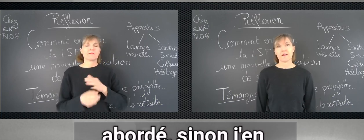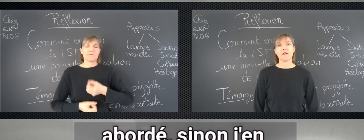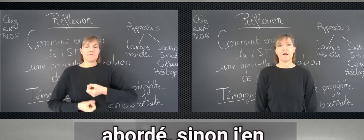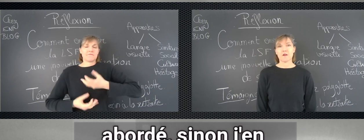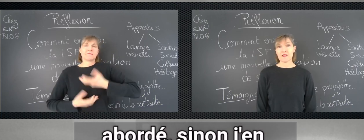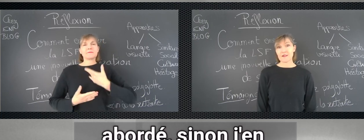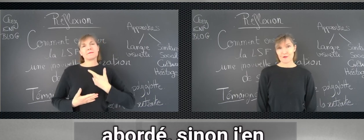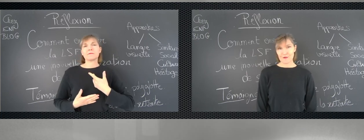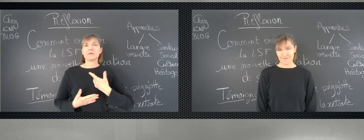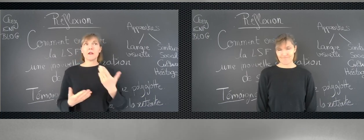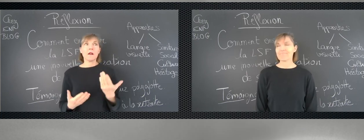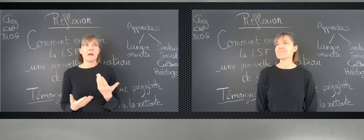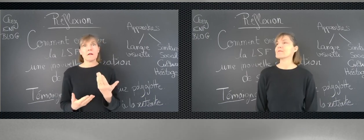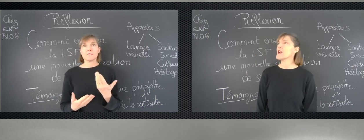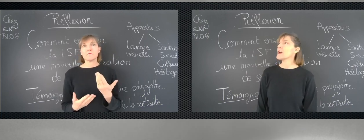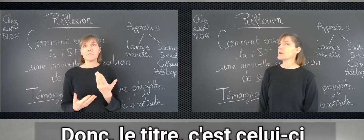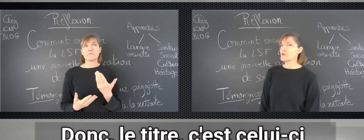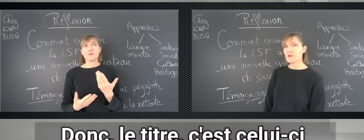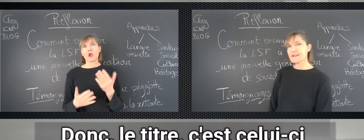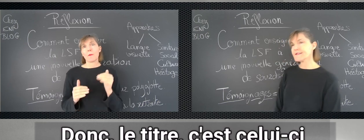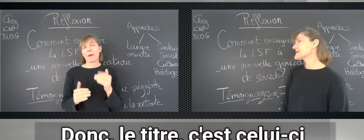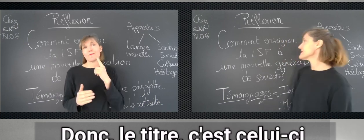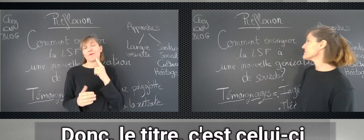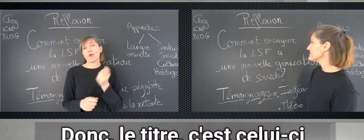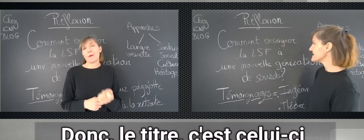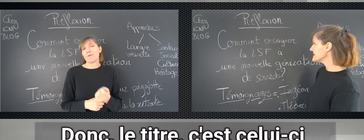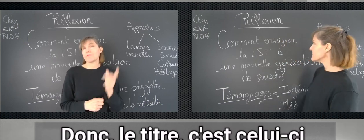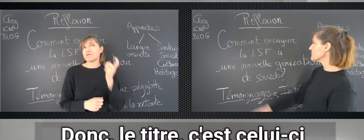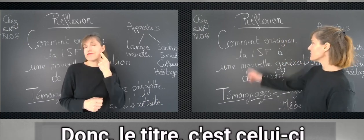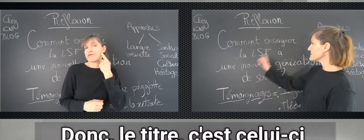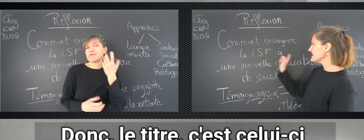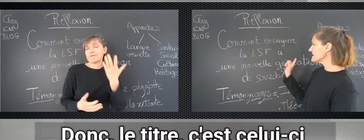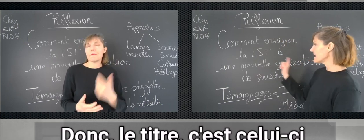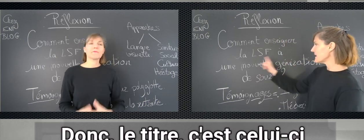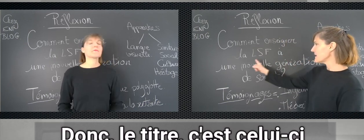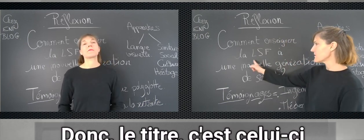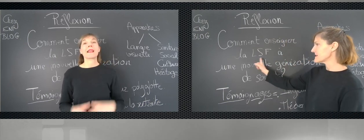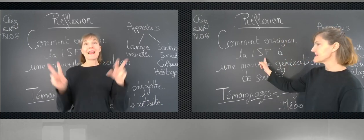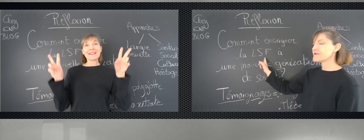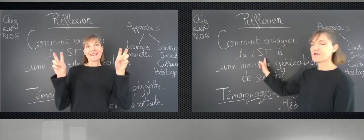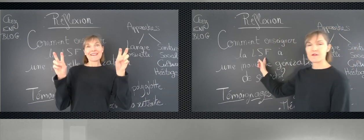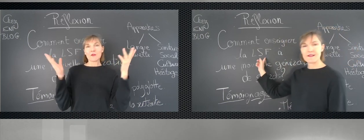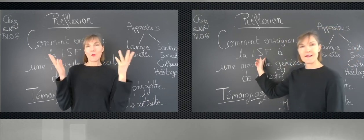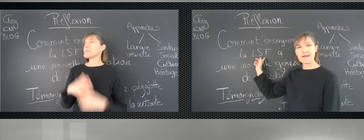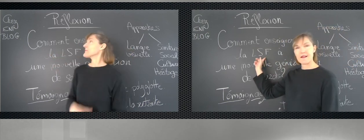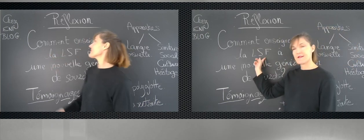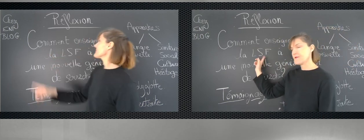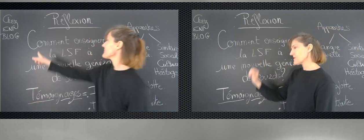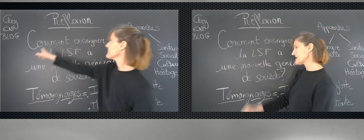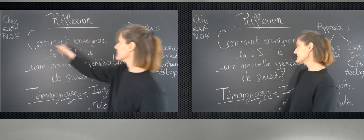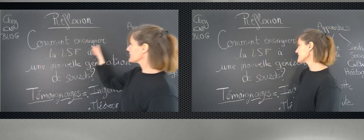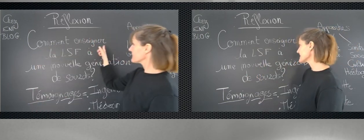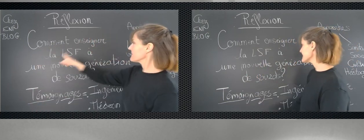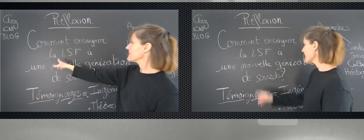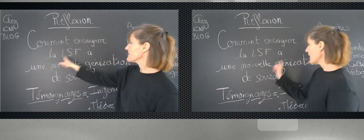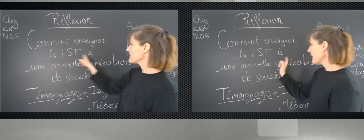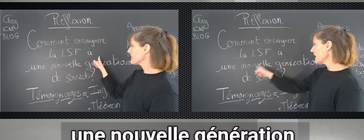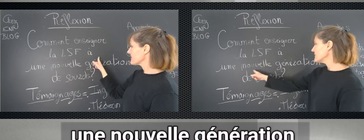connaissance. Donc, le titre, c'est celui-ci, comment enseigner la langue des signes française, LSF langue des signes française, à une